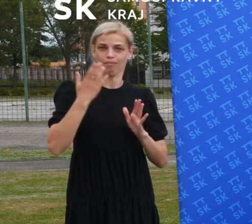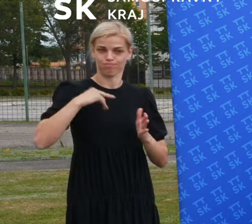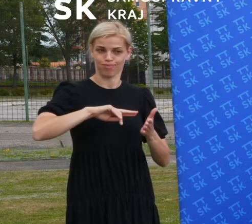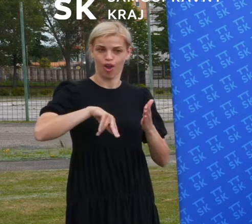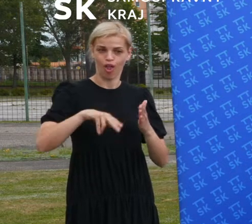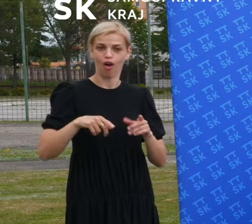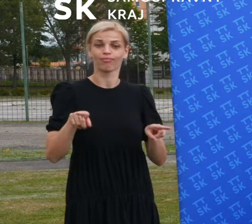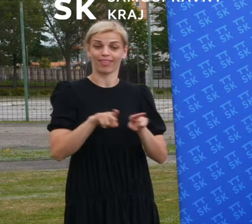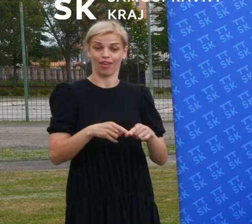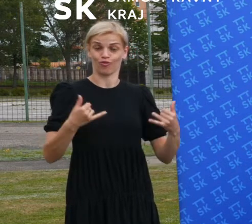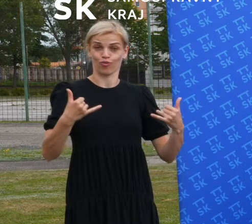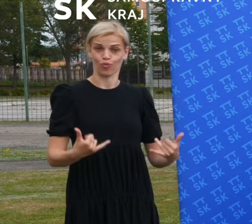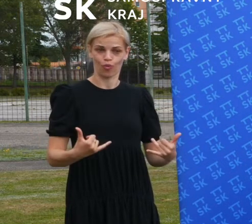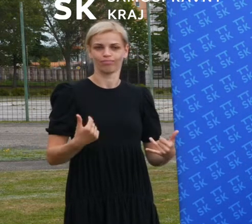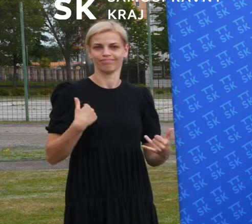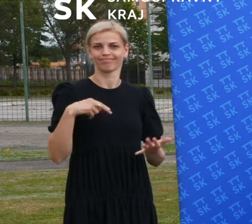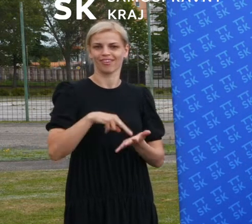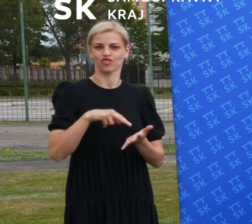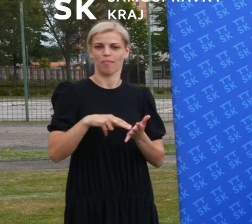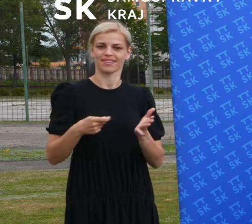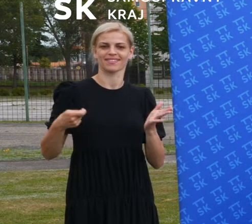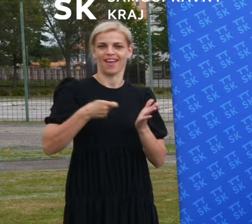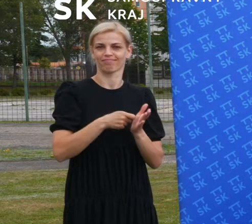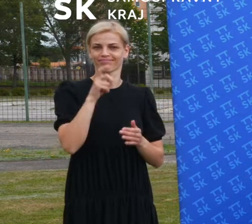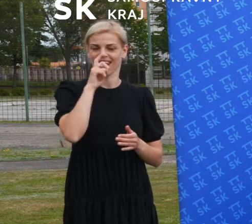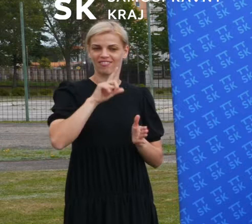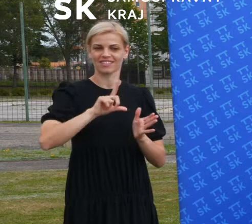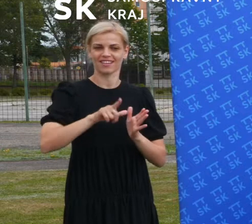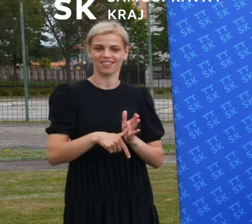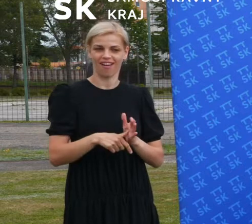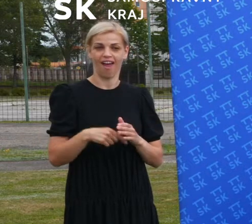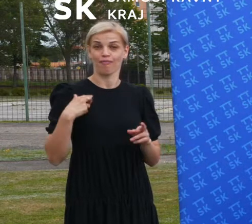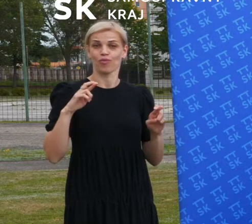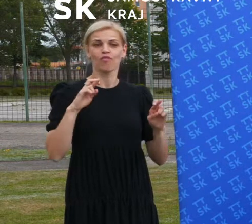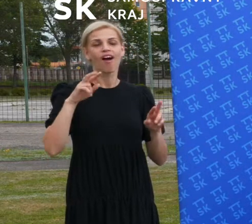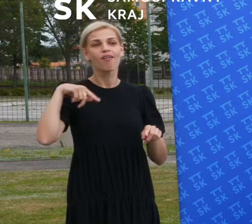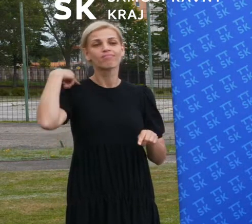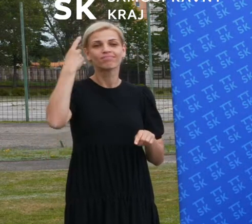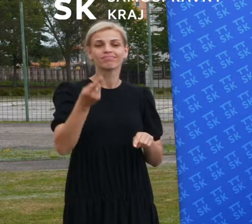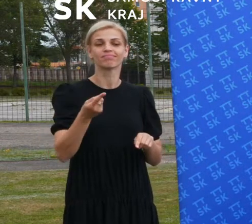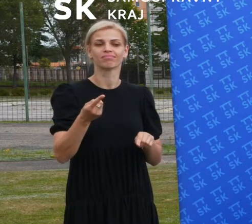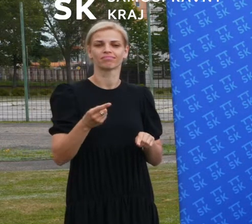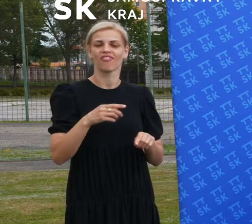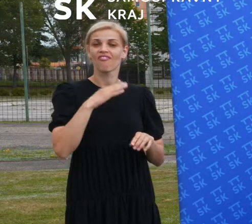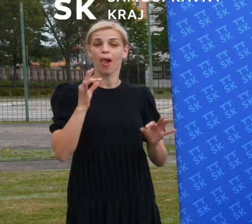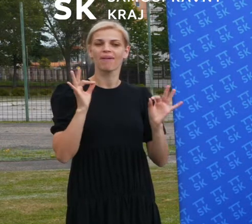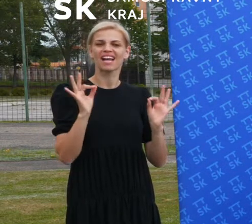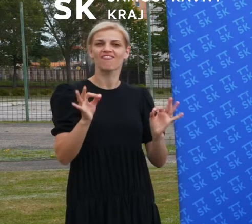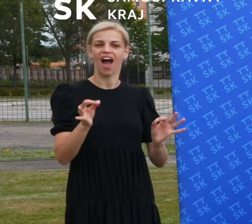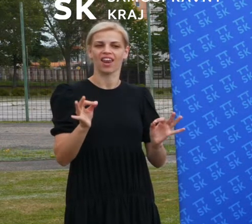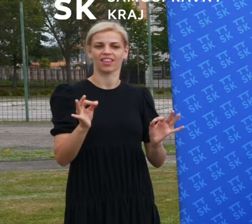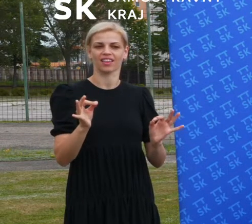že aj Trnava sa k tomuto pridala a že veríme, že tu raz v budoucnosti vznikne veľmi kvalitný